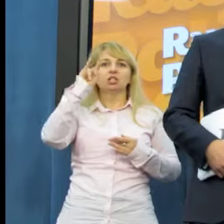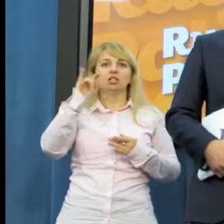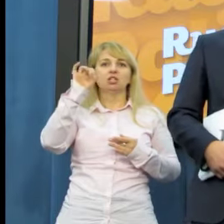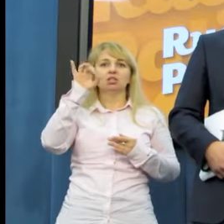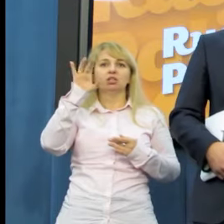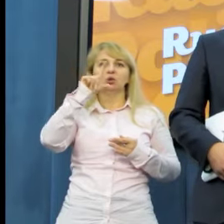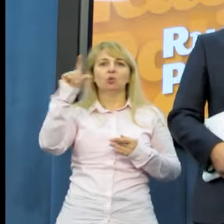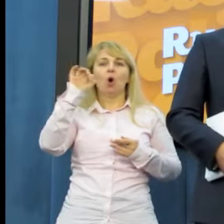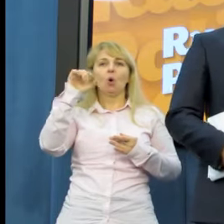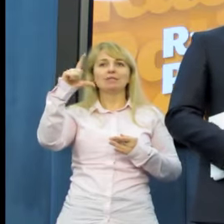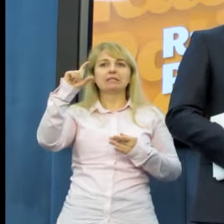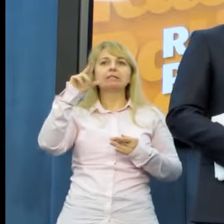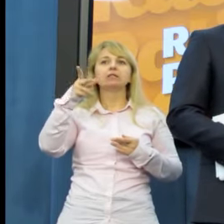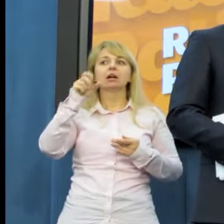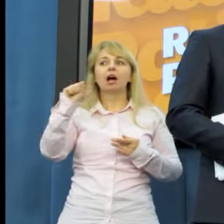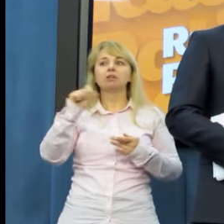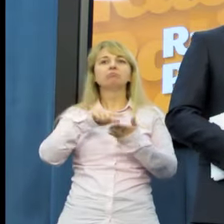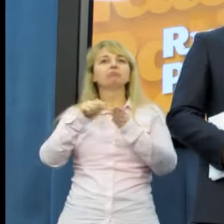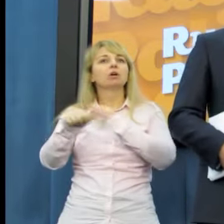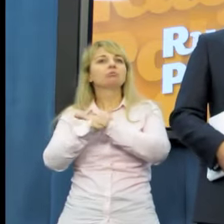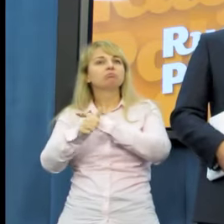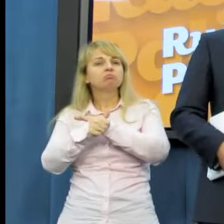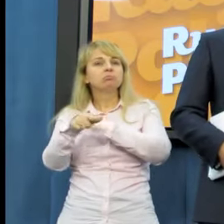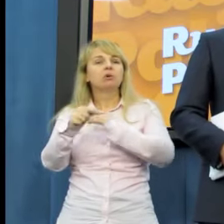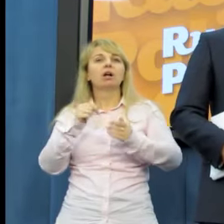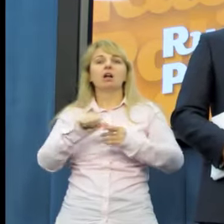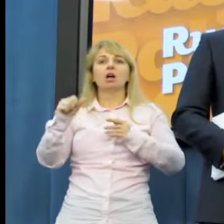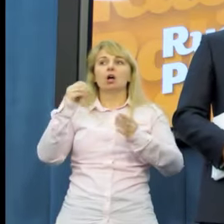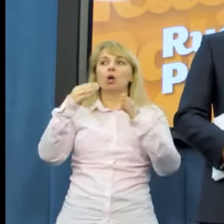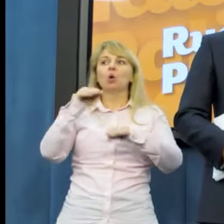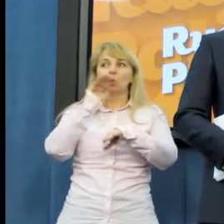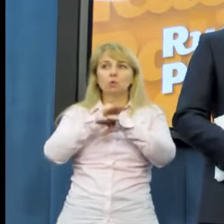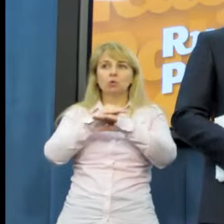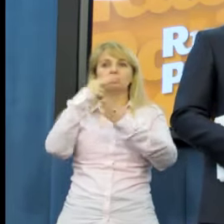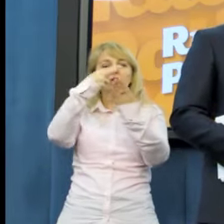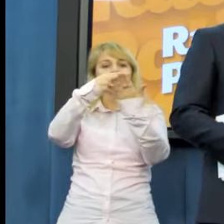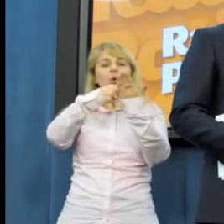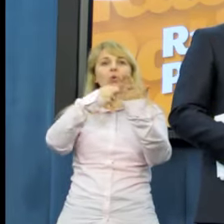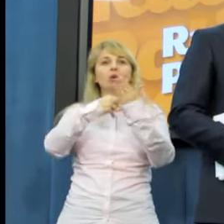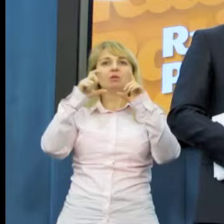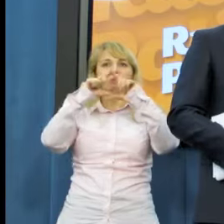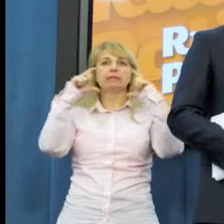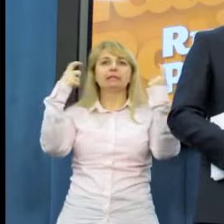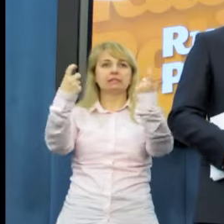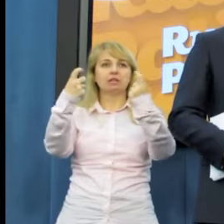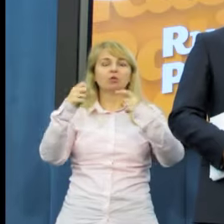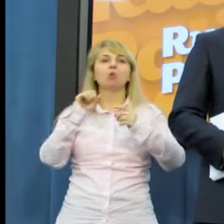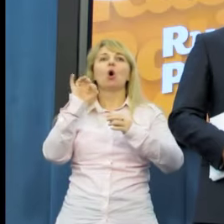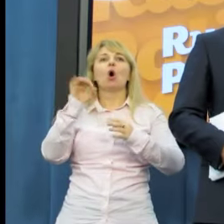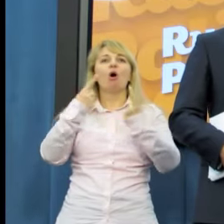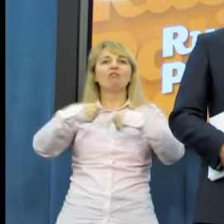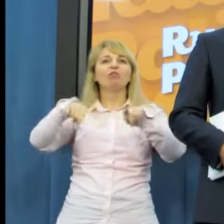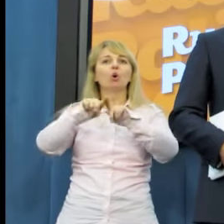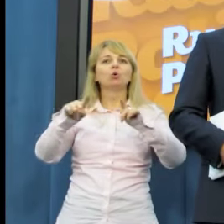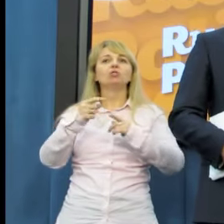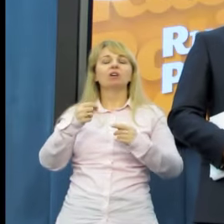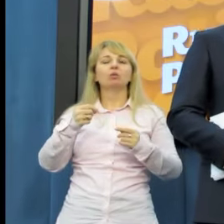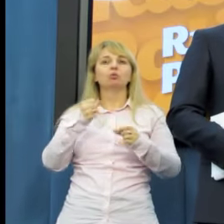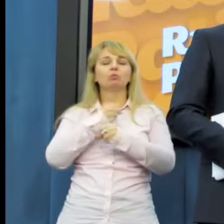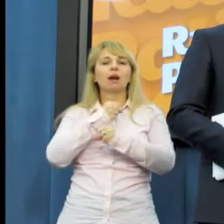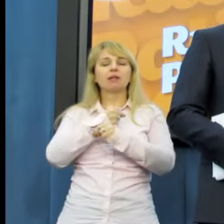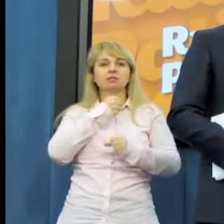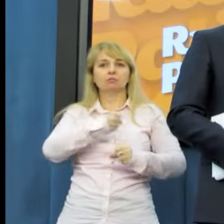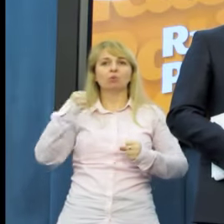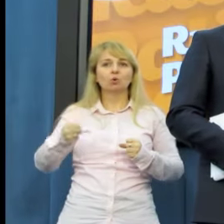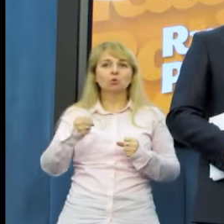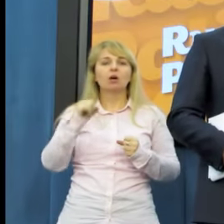czego rzecz dotyczy? Zgodnie z regulaminem Sejmu, ustawą o wykonywaniu nadatów posła i senatora, czas